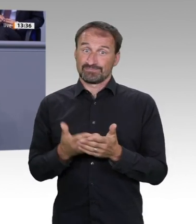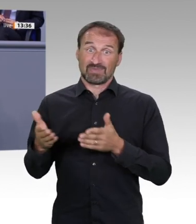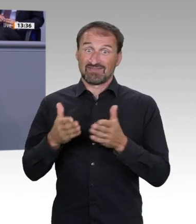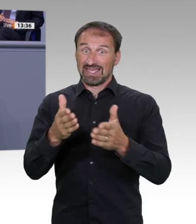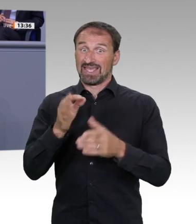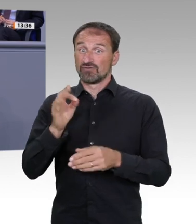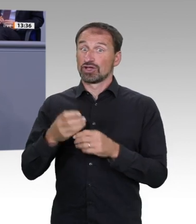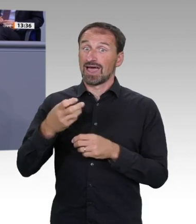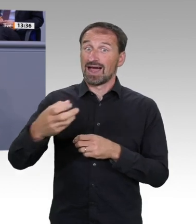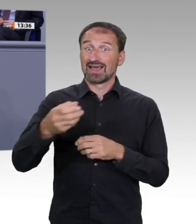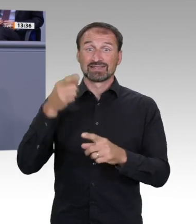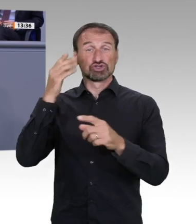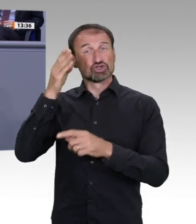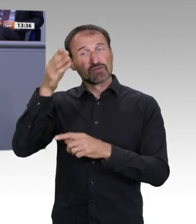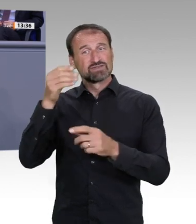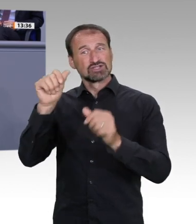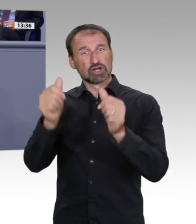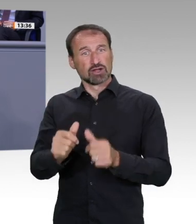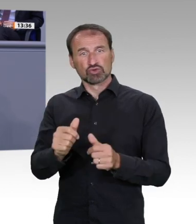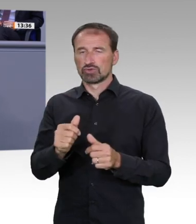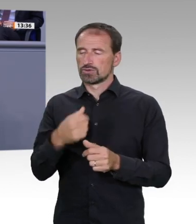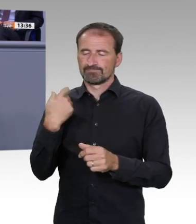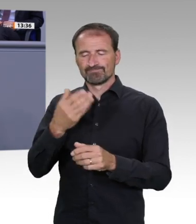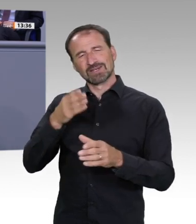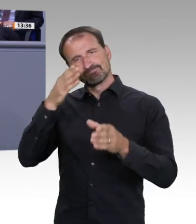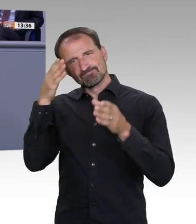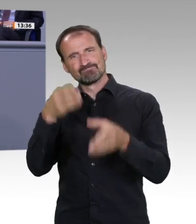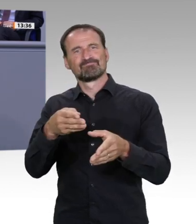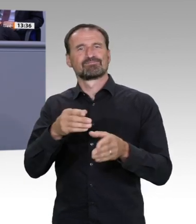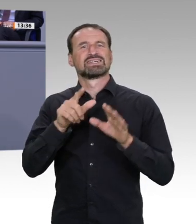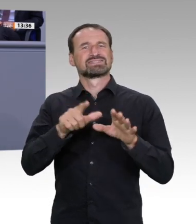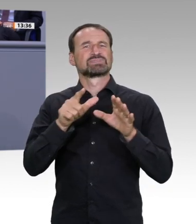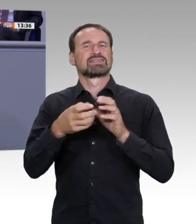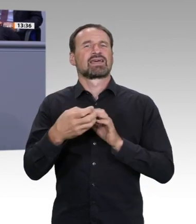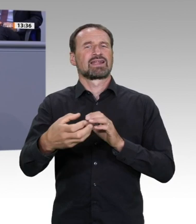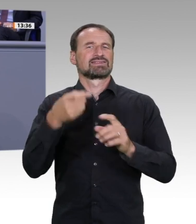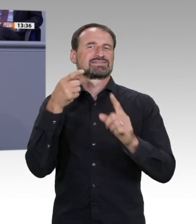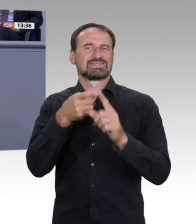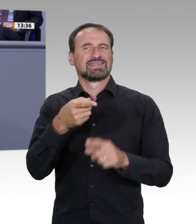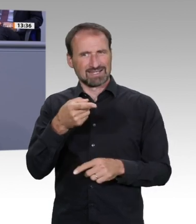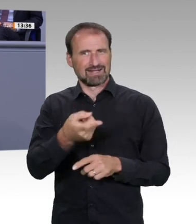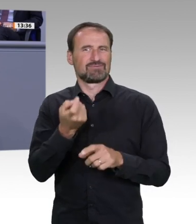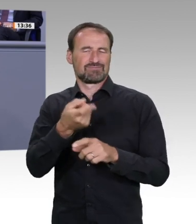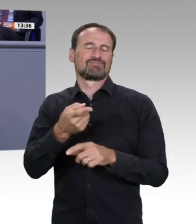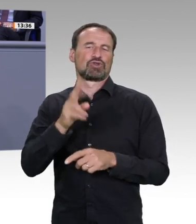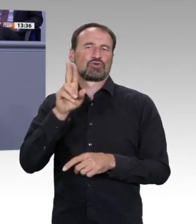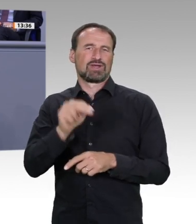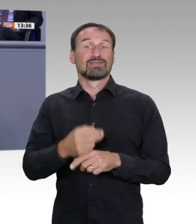hochwertiger Bildung, in Infrastrukturen und Innovationen unterstützt. Lieber Kollege Sattelberger, Sie haben